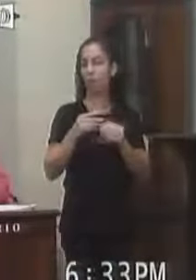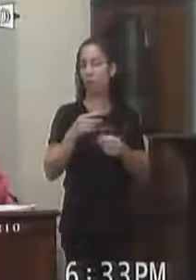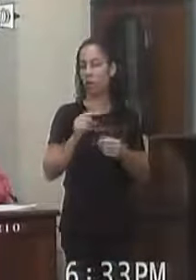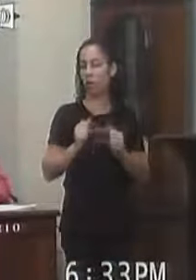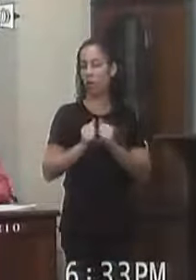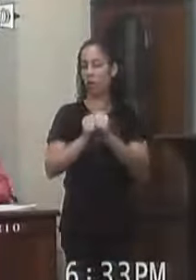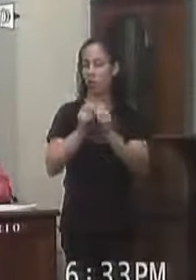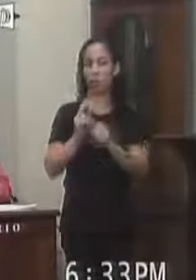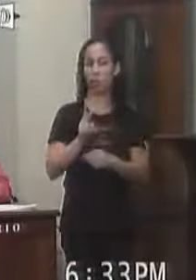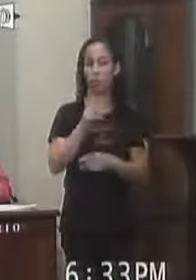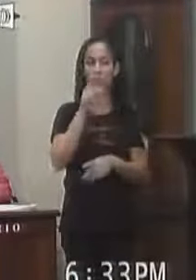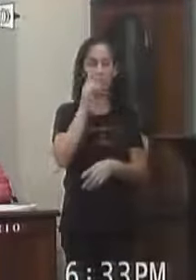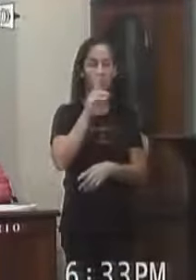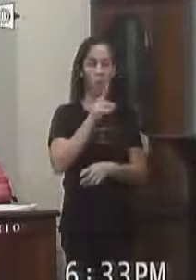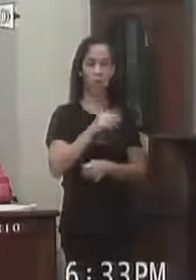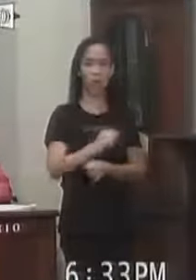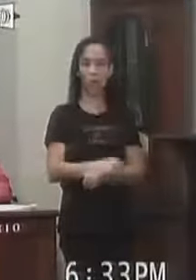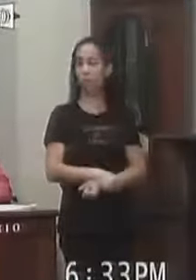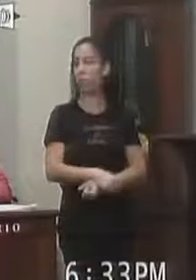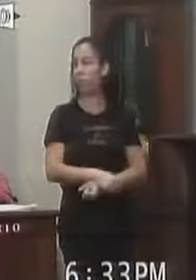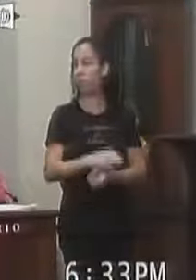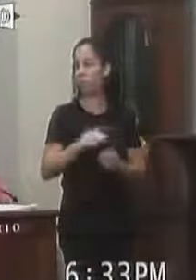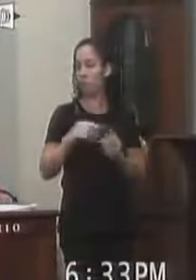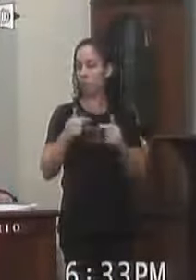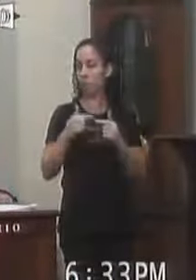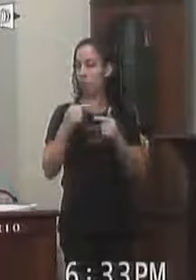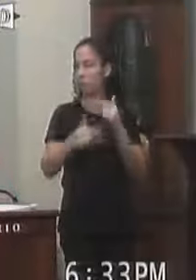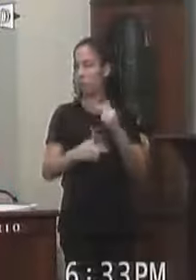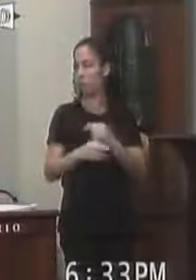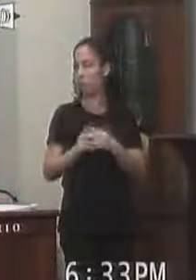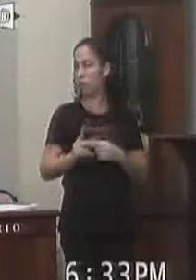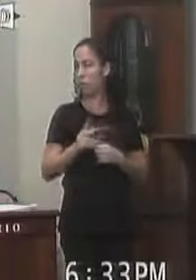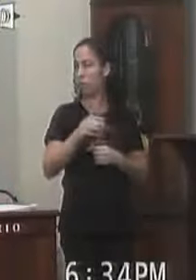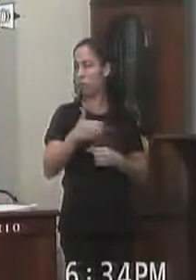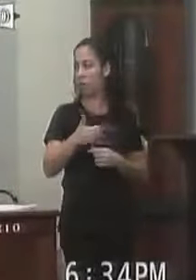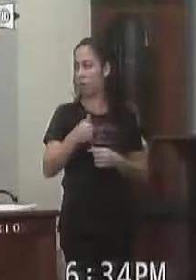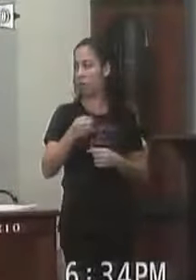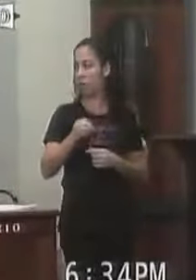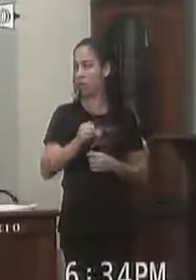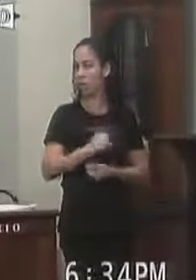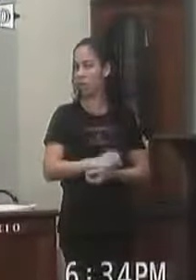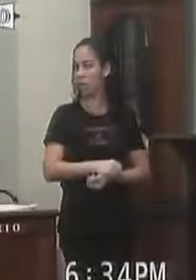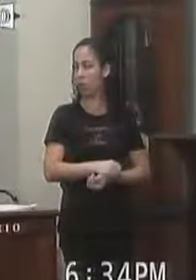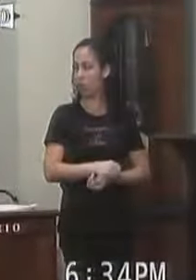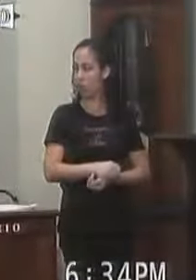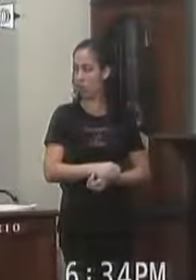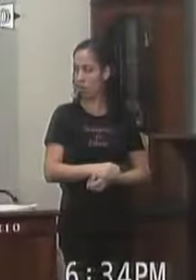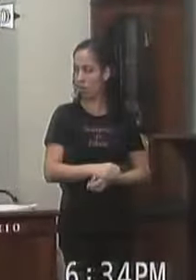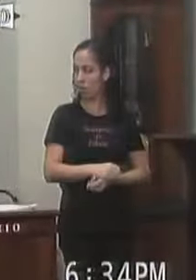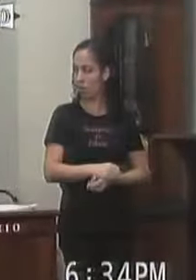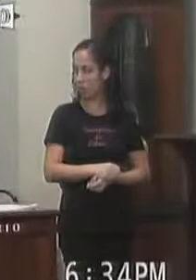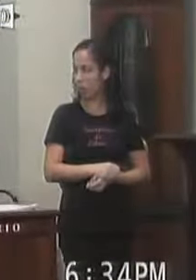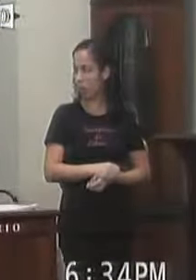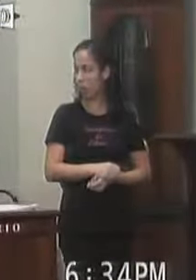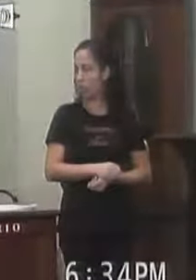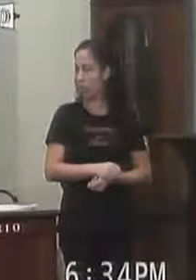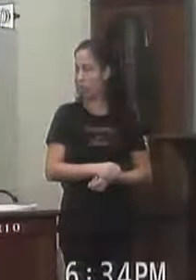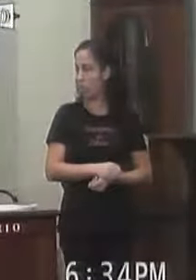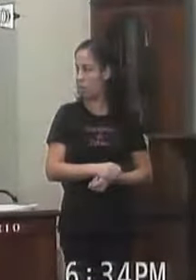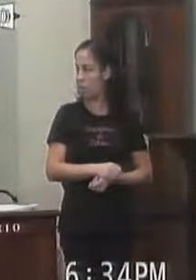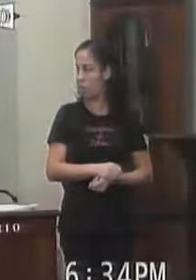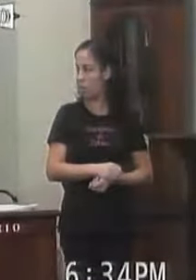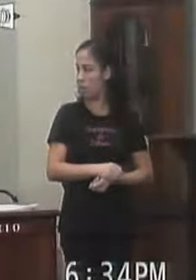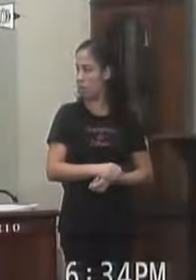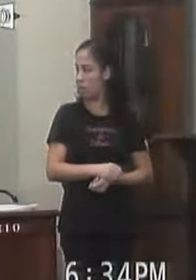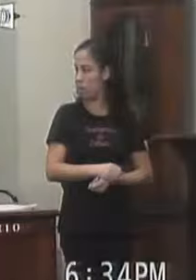acompanhar a obra Lá da escola da Aparecida Obrigado presidente Continua a discussão Requerimento 108 Presidente Eu não sei se pode Ou não pode